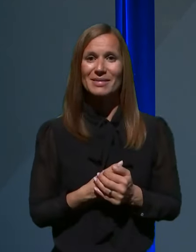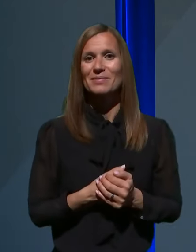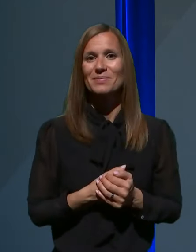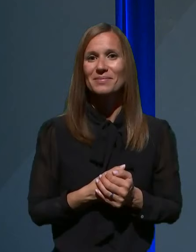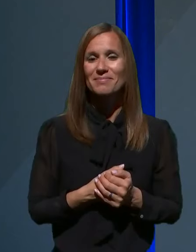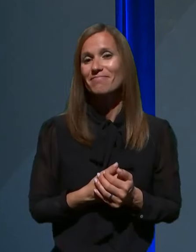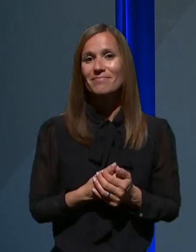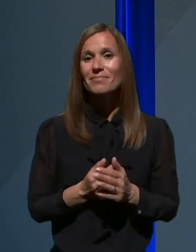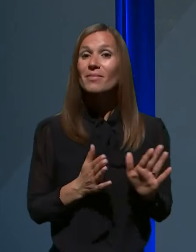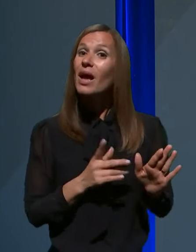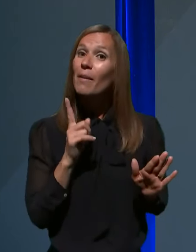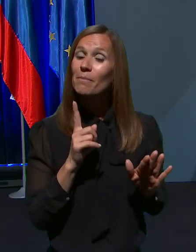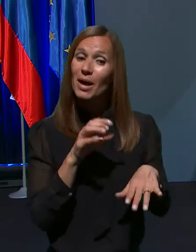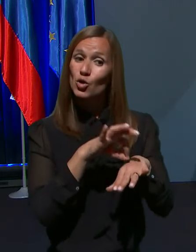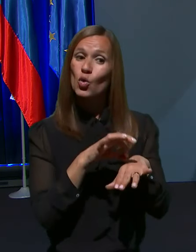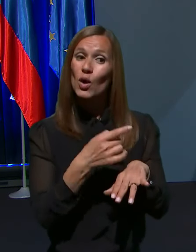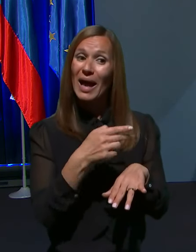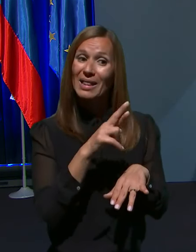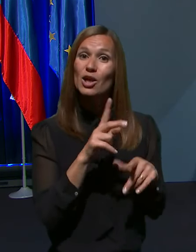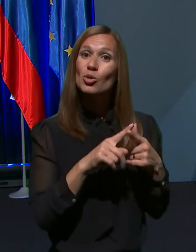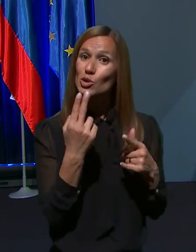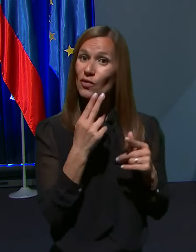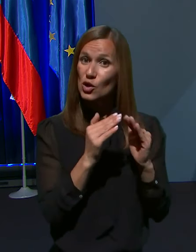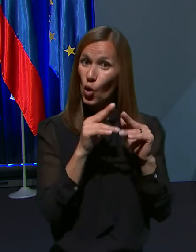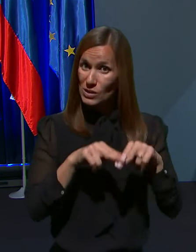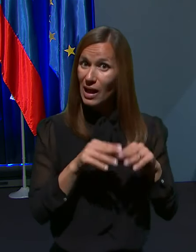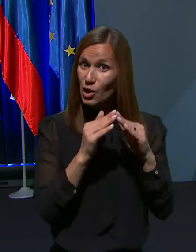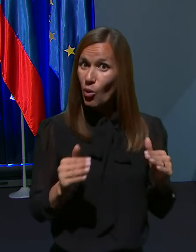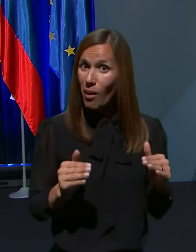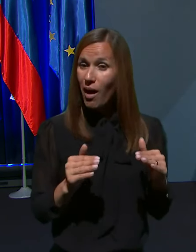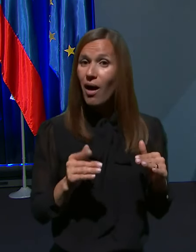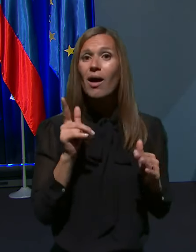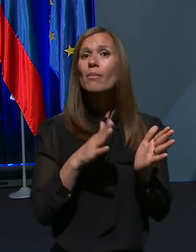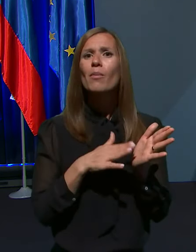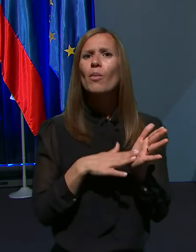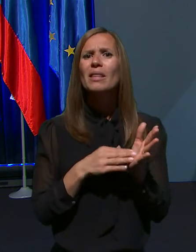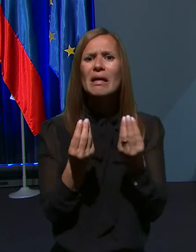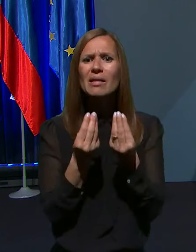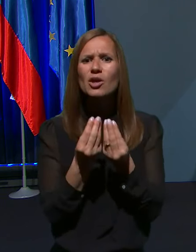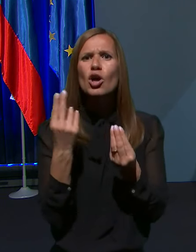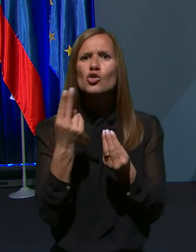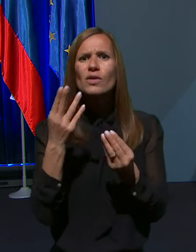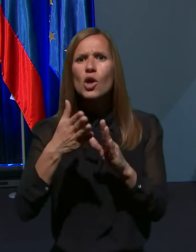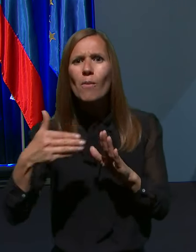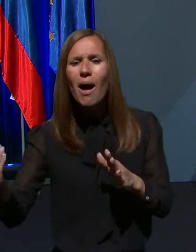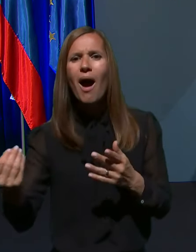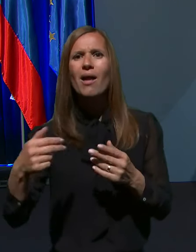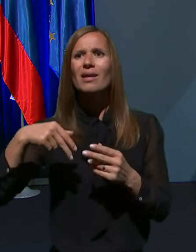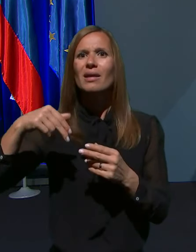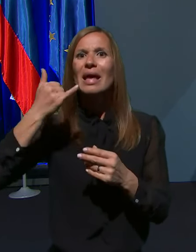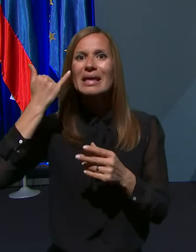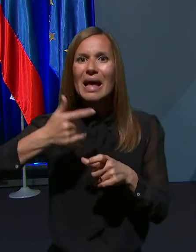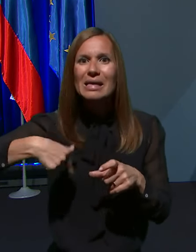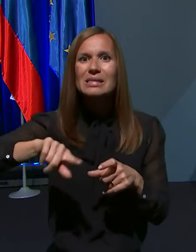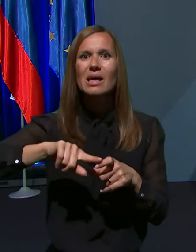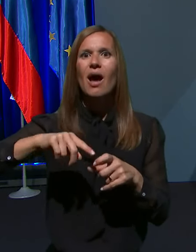tako da. Ampak, doktor Gantar, če bi slovenci res ostali doma, kaj bi povinila gneča na slovenski obali, ob jezerih, v gorah, bi s tem kaj naredili